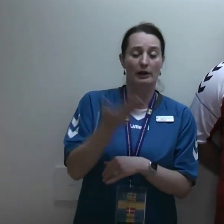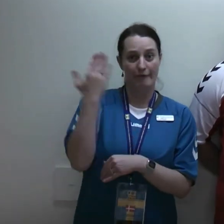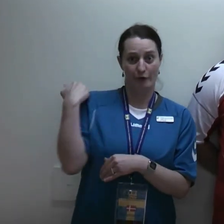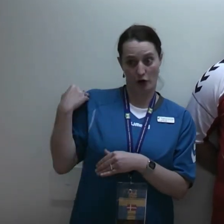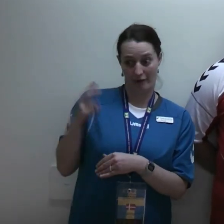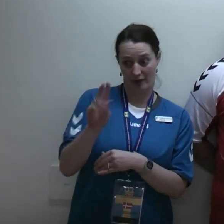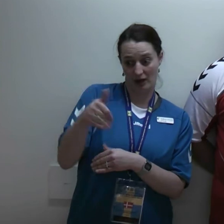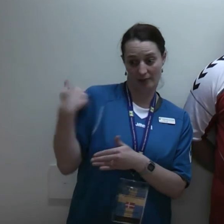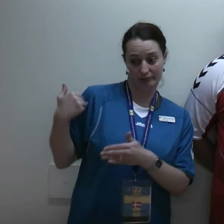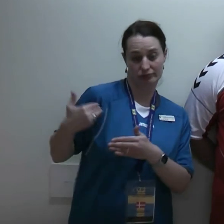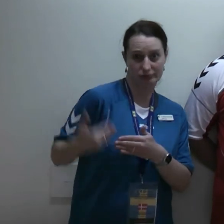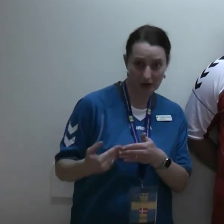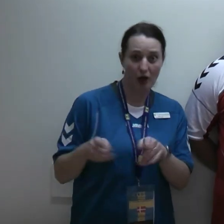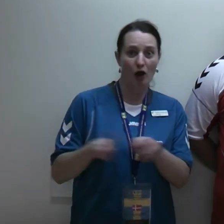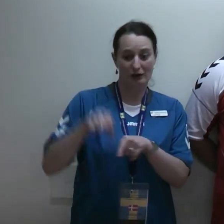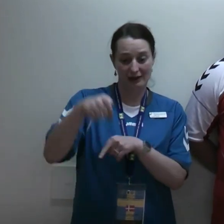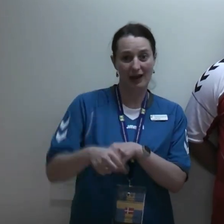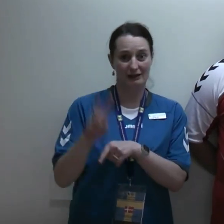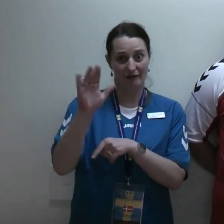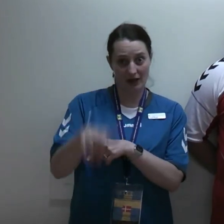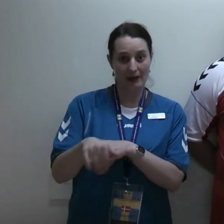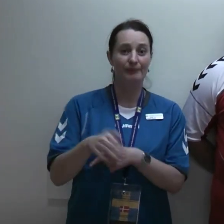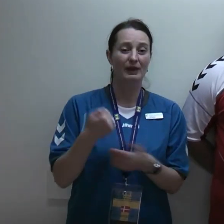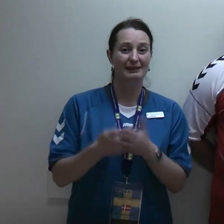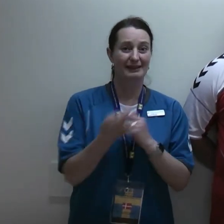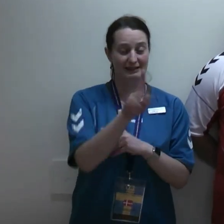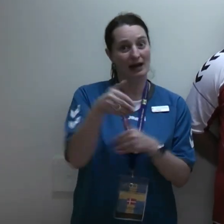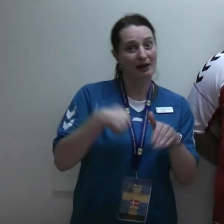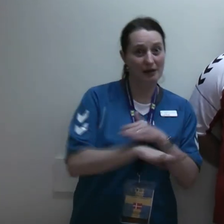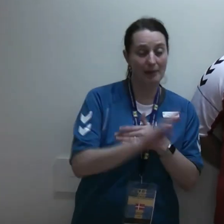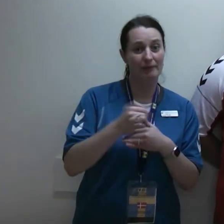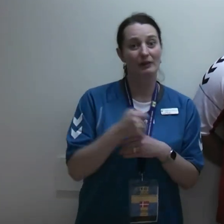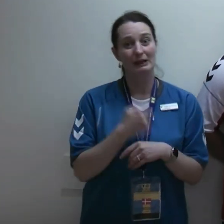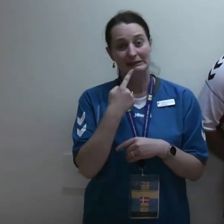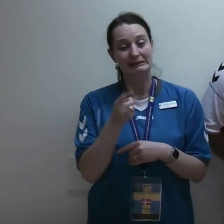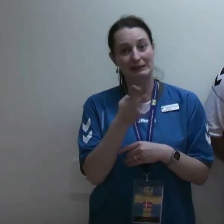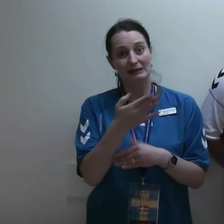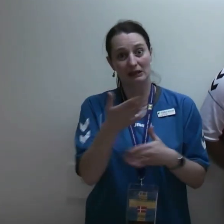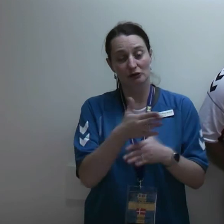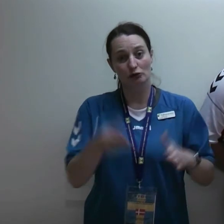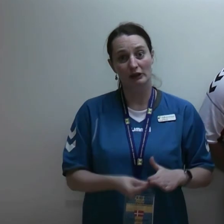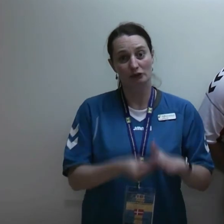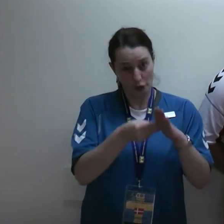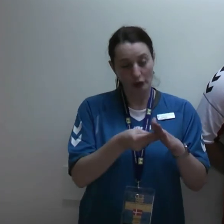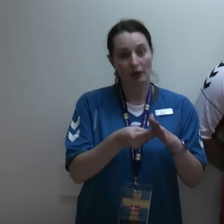Tag jer derhjemme. Vi gjorde det bedste, vi kunne. Vi takker enormt meget for jeres store støtte og for jeres flotte kommentarer til os.